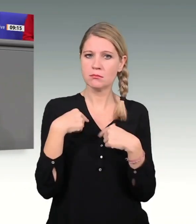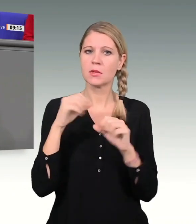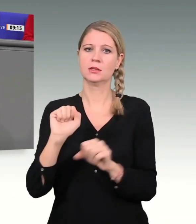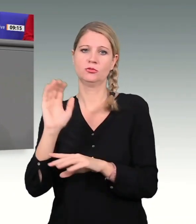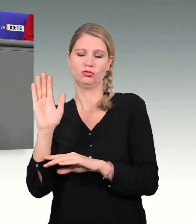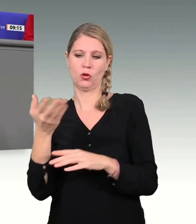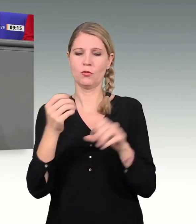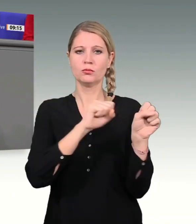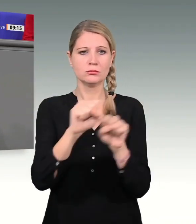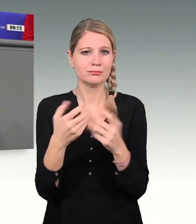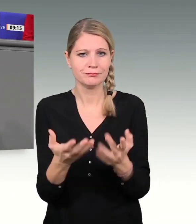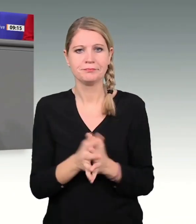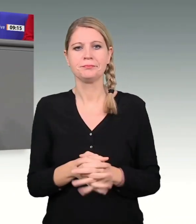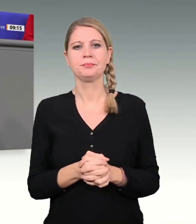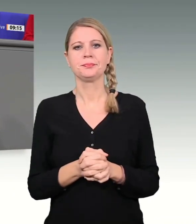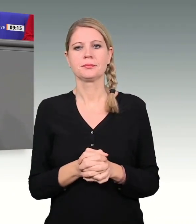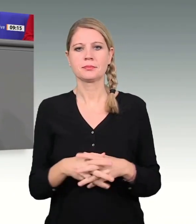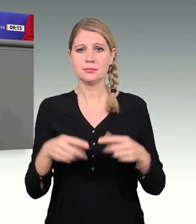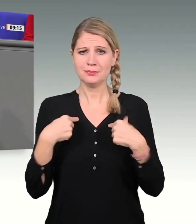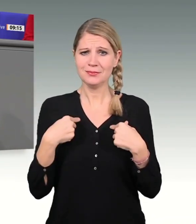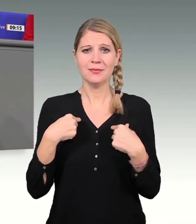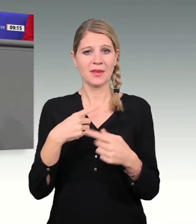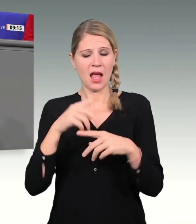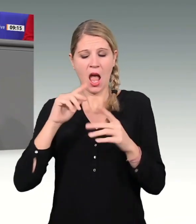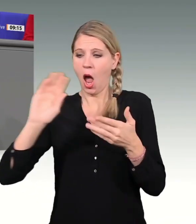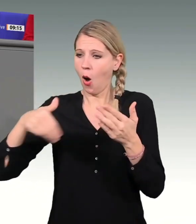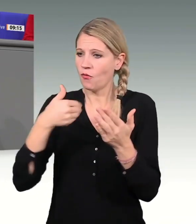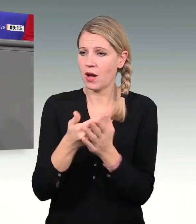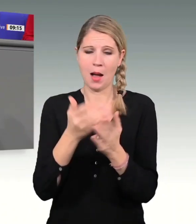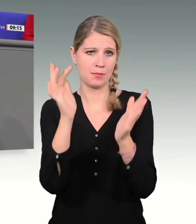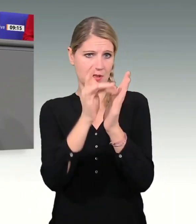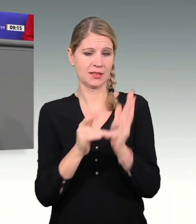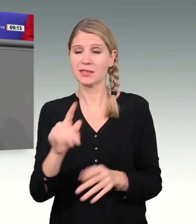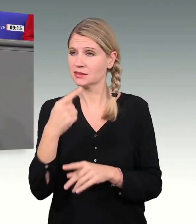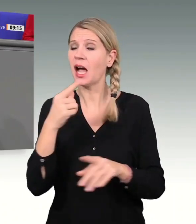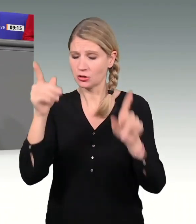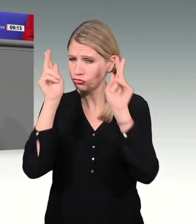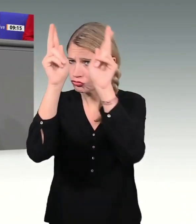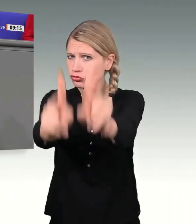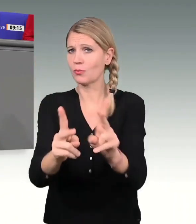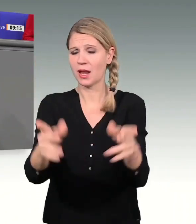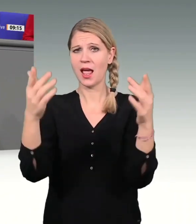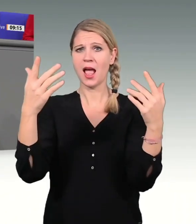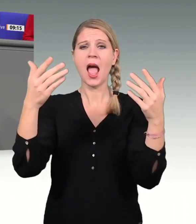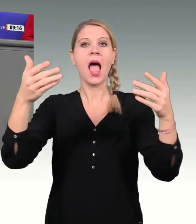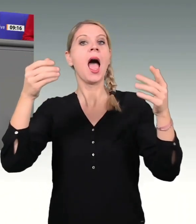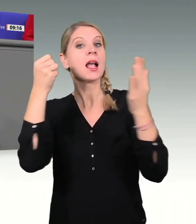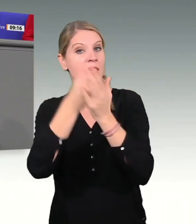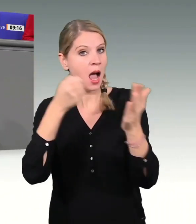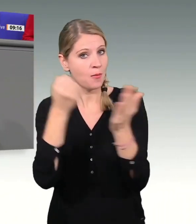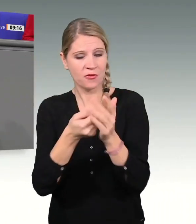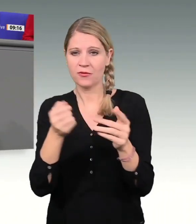Wir sind uns alle einig, dass der Kampf gegen den Klimawandel eine der drängigsten Aufgaben ist. Das muss sich dann durch